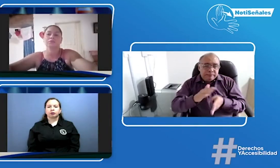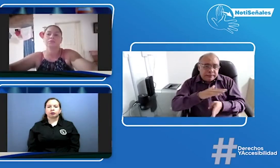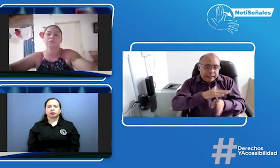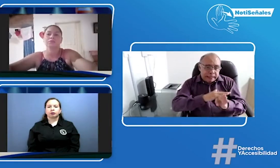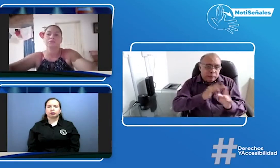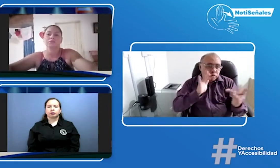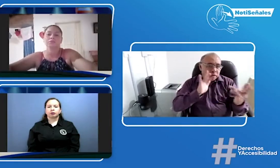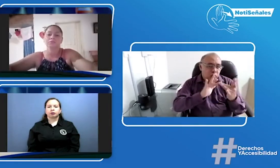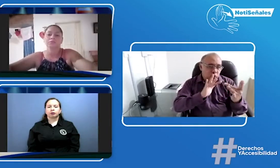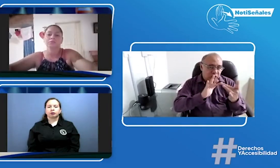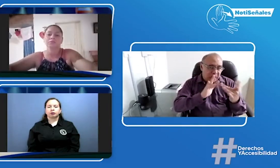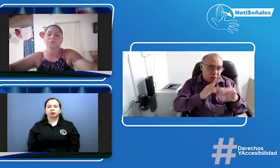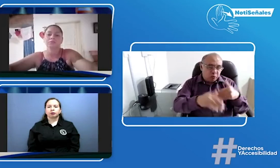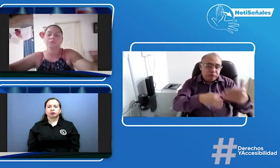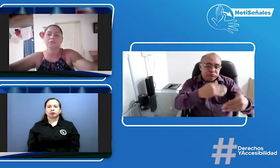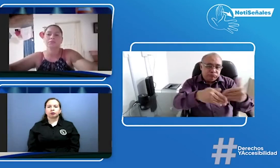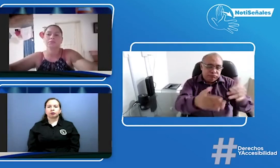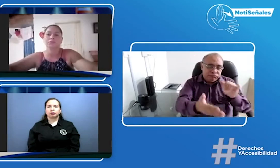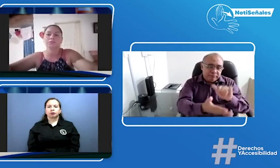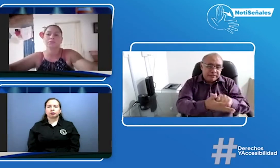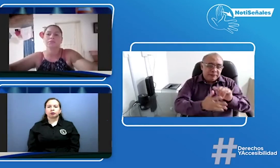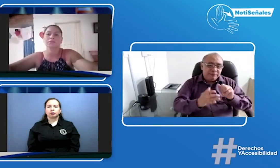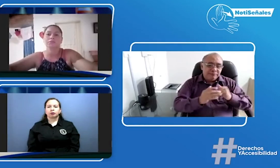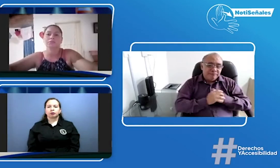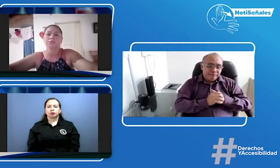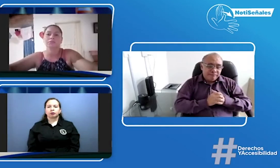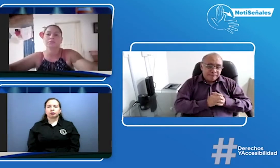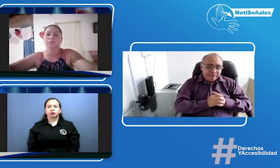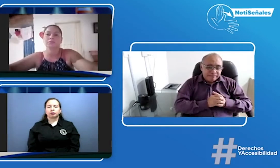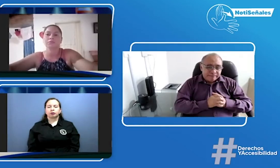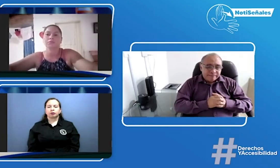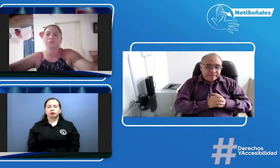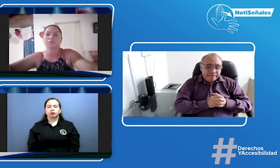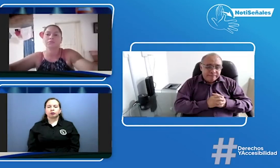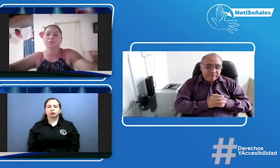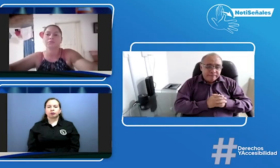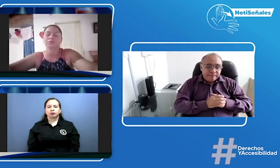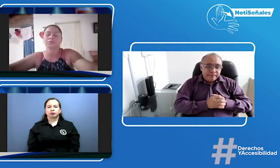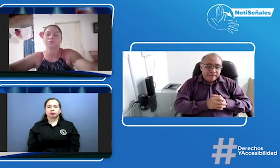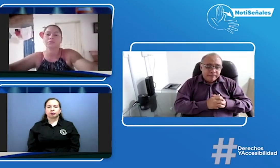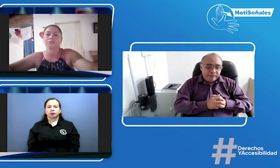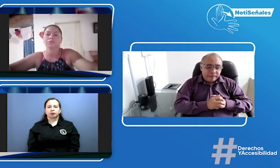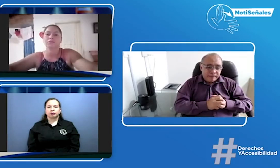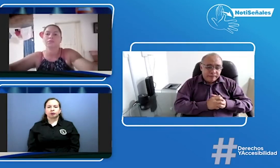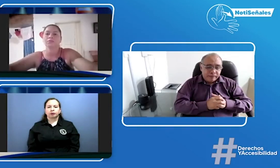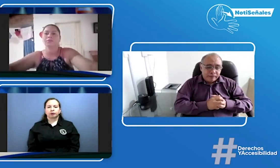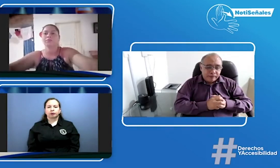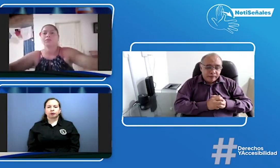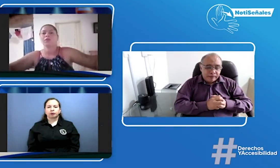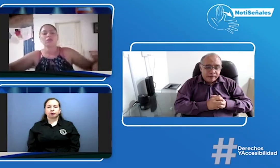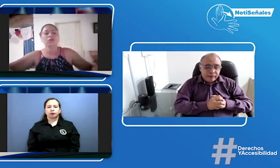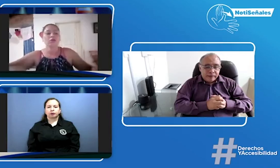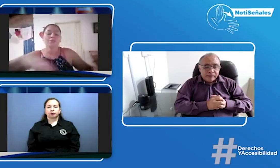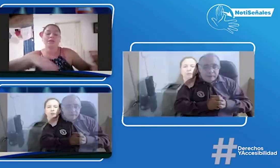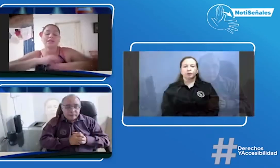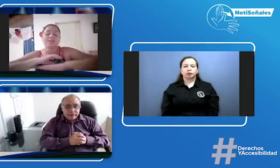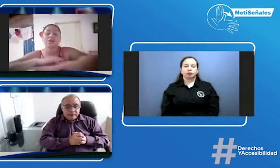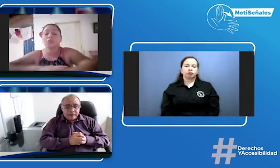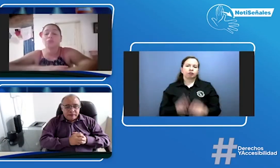llegando a esa real inclusión así que muchas gracias señora Jessica seguimos en contacto nombre gracias a ustedes